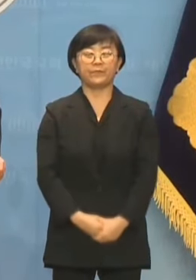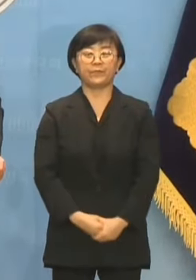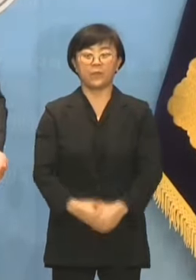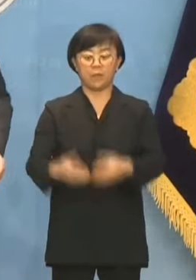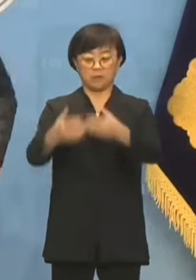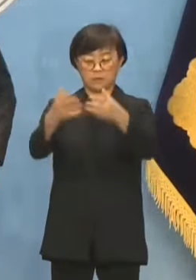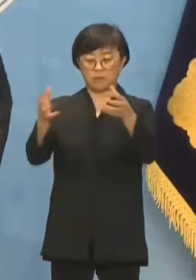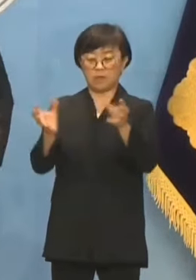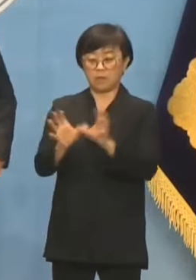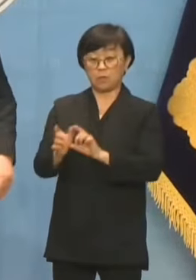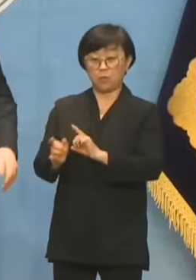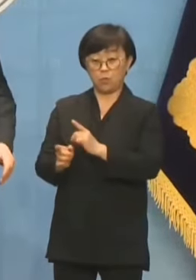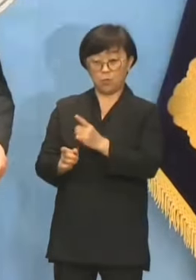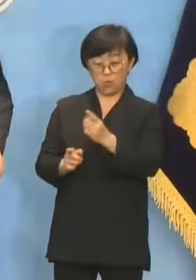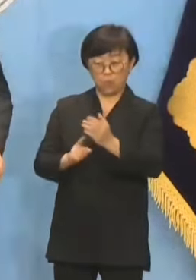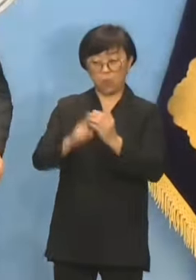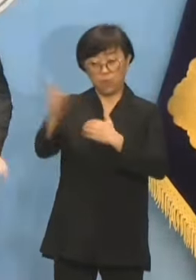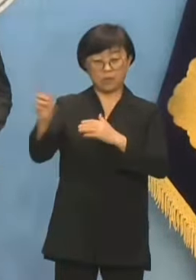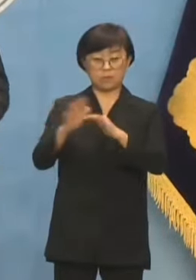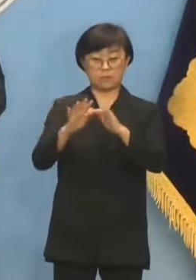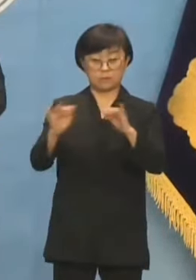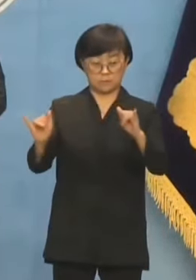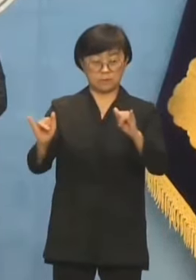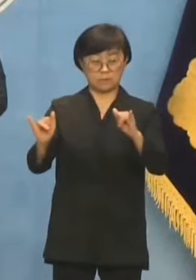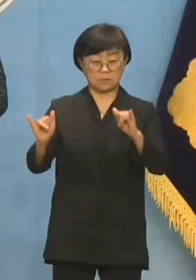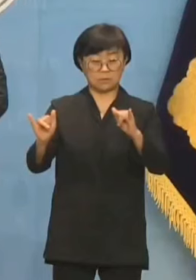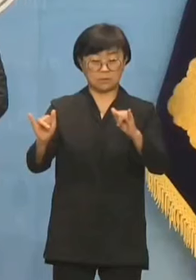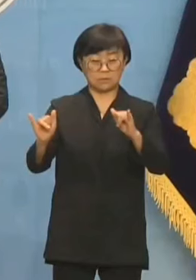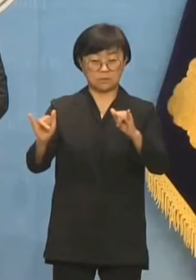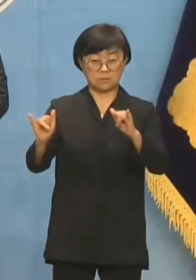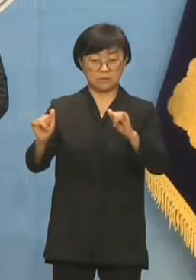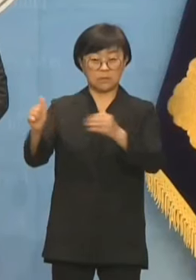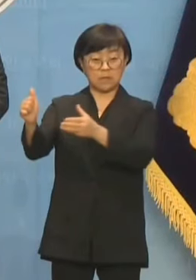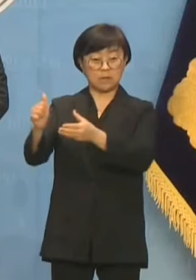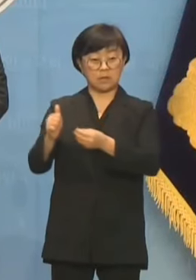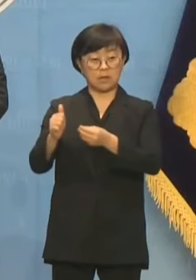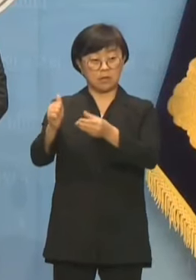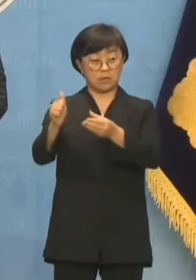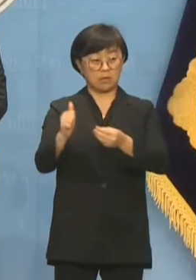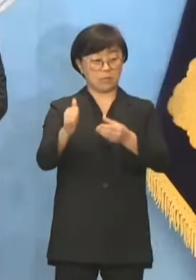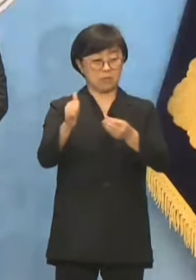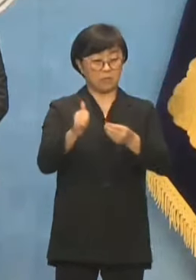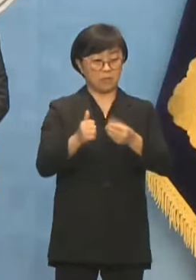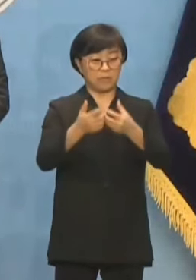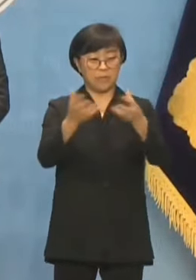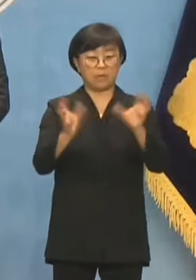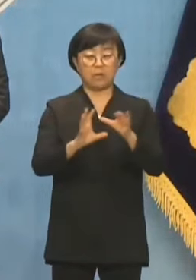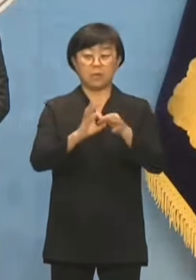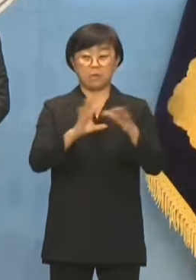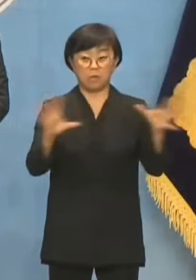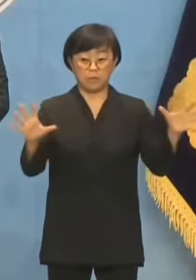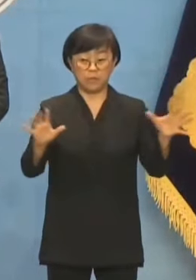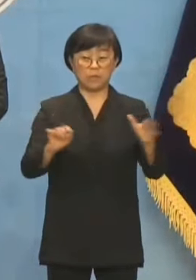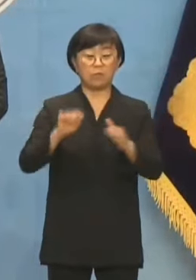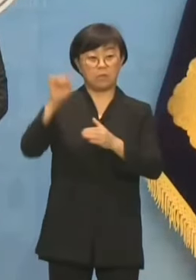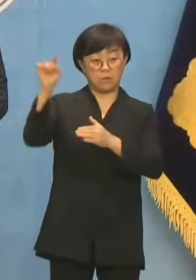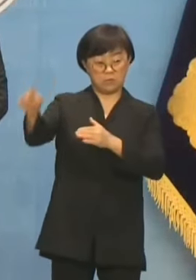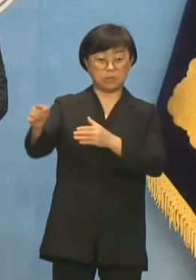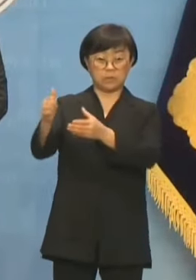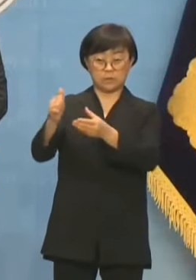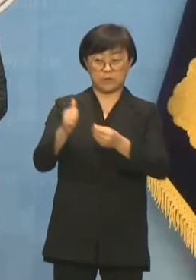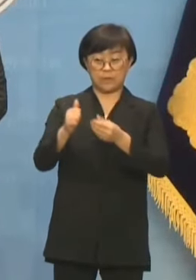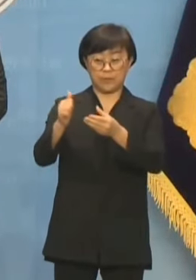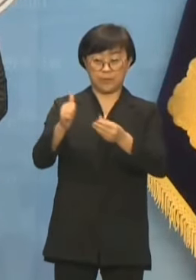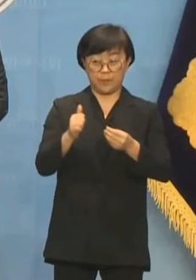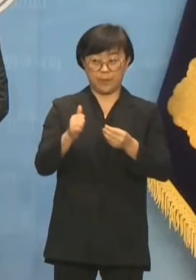당 외 사람을 많이 영입을 당하고 관계없는 사람 외부 인사를 많이